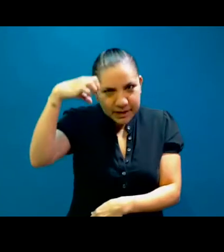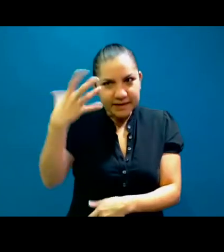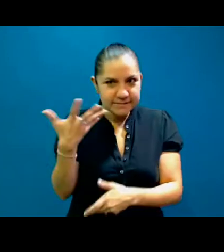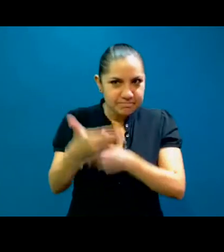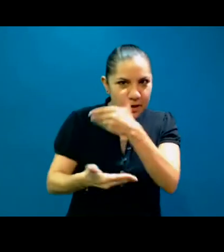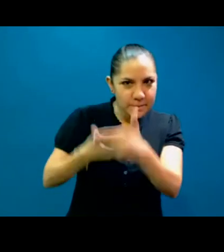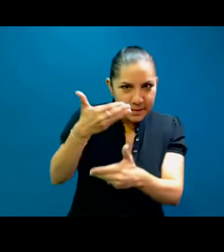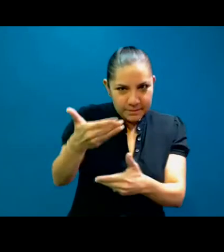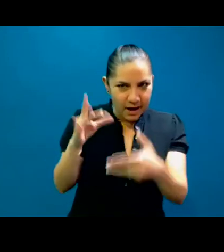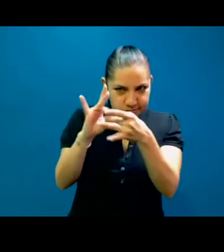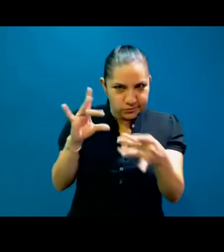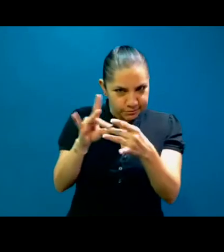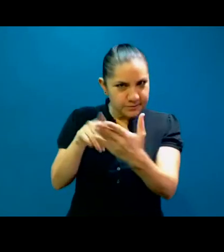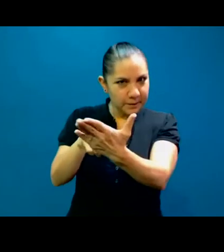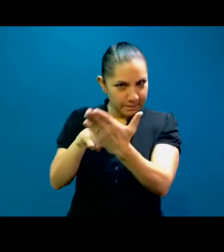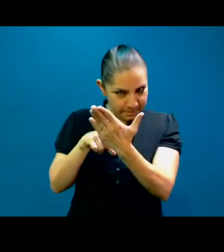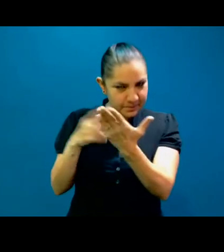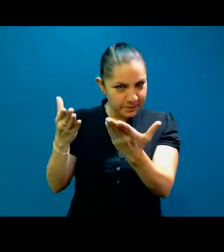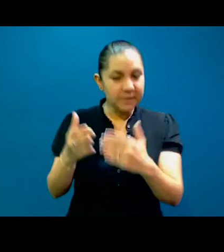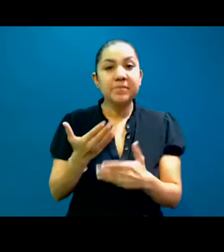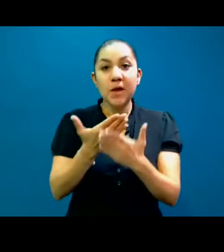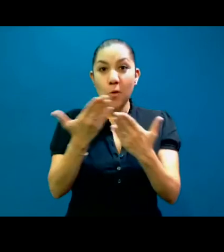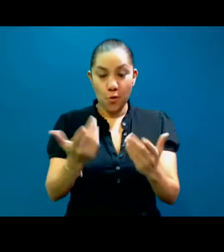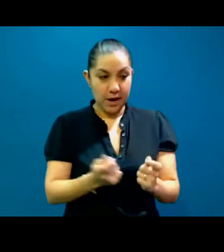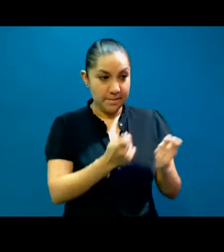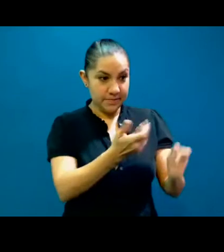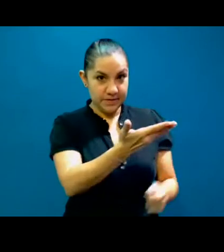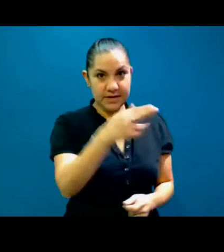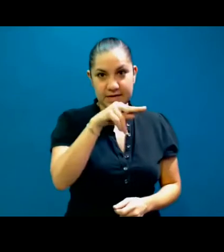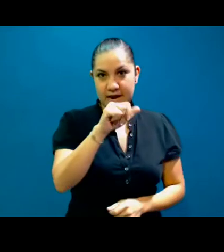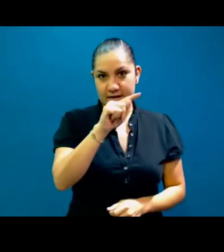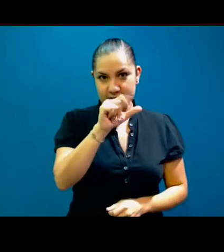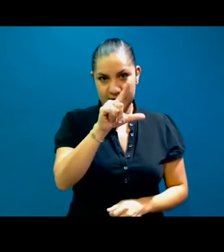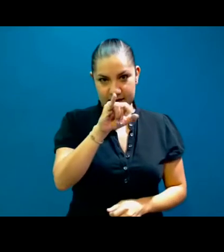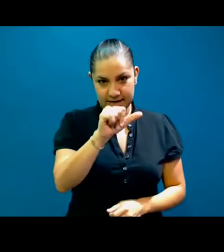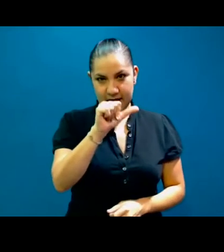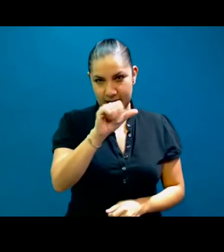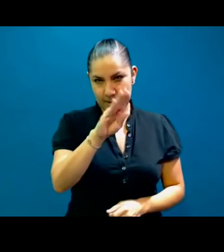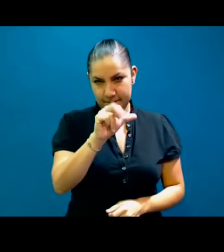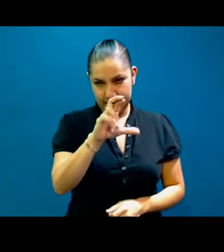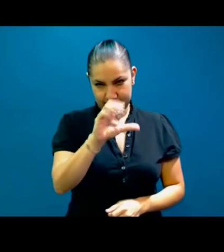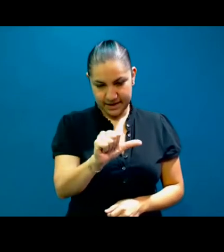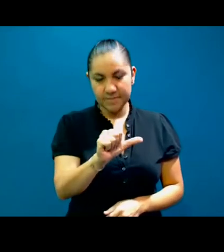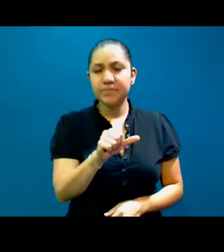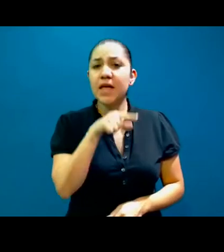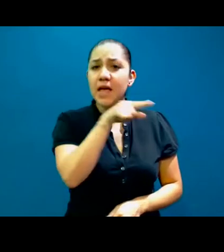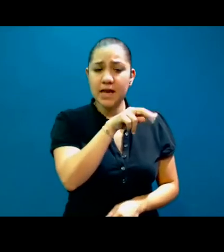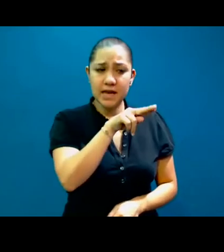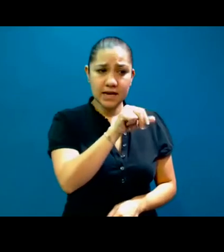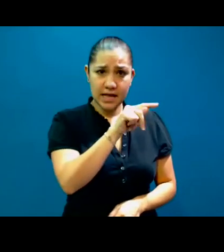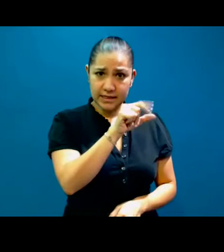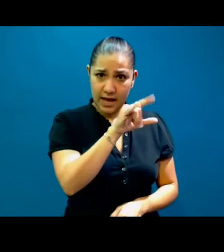que quisiera ceder ahora la palabra a Natalia Abarca y les comento que aparte nos hizo favor de conectar